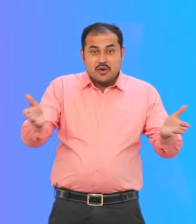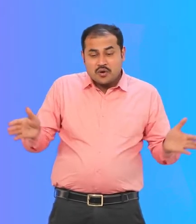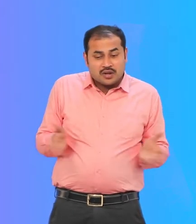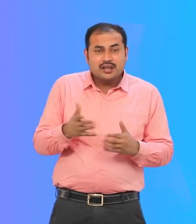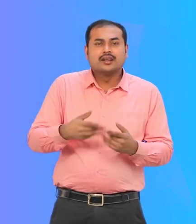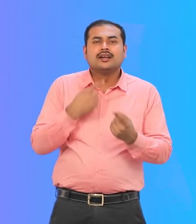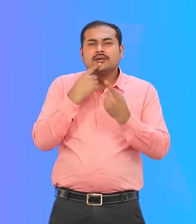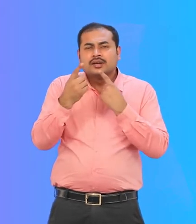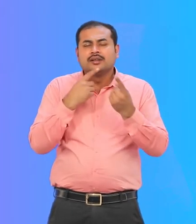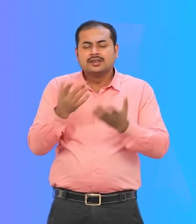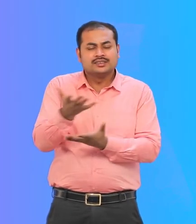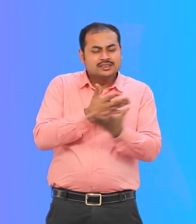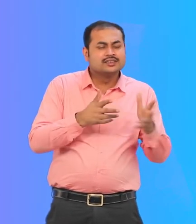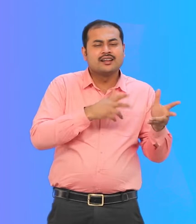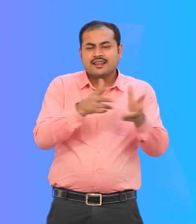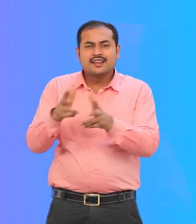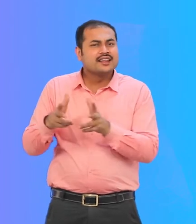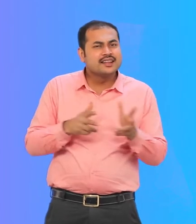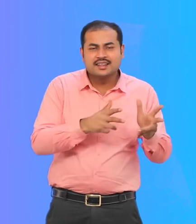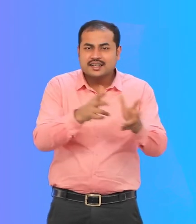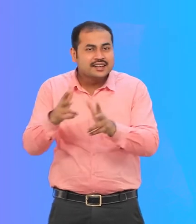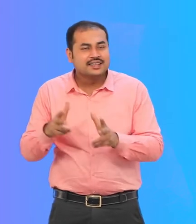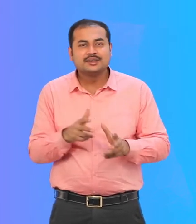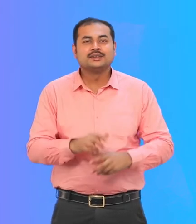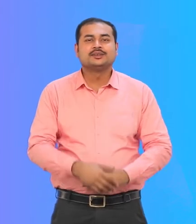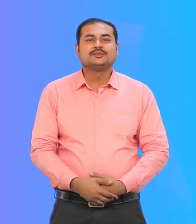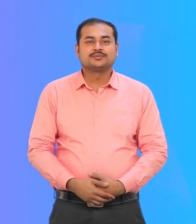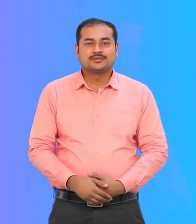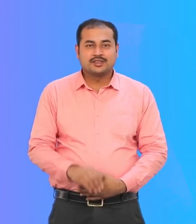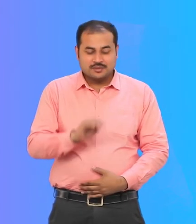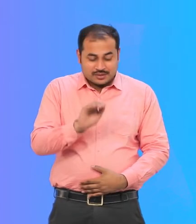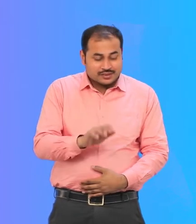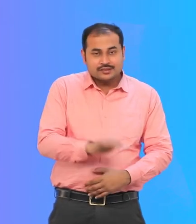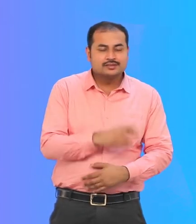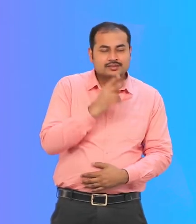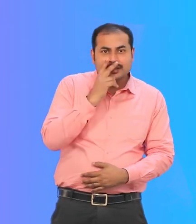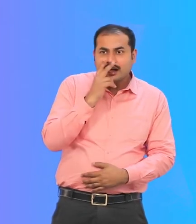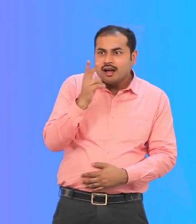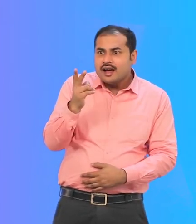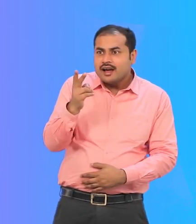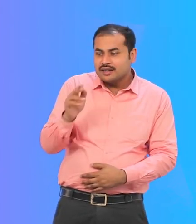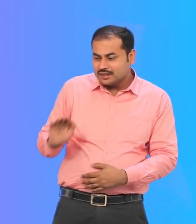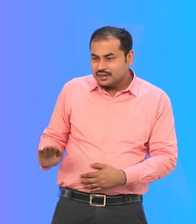आपस में बातें कर रहे हैं एक बच्चा रैम्प को देख कर